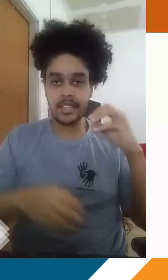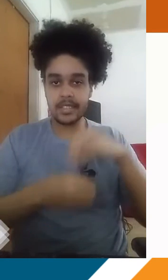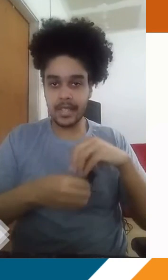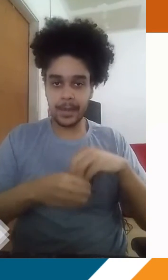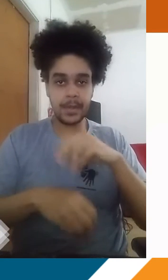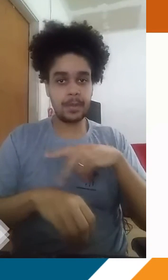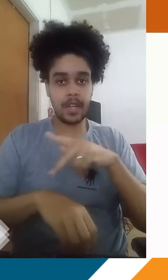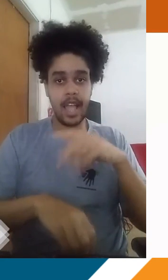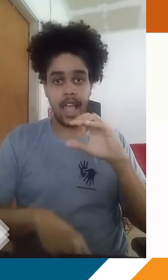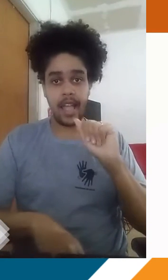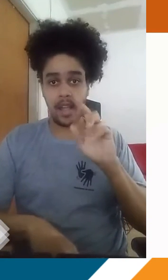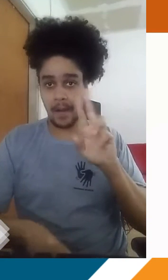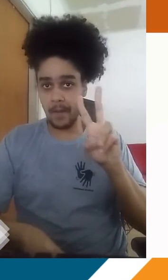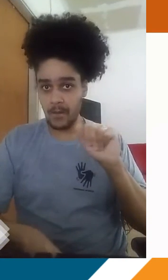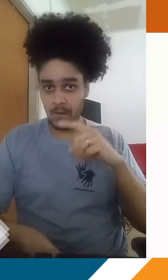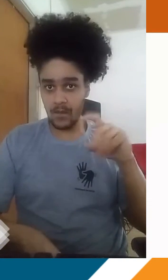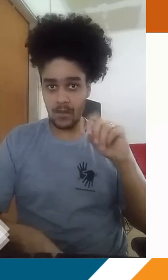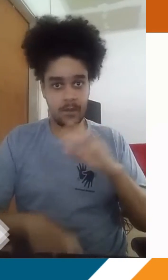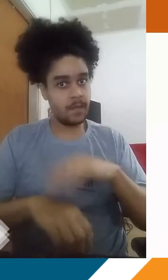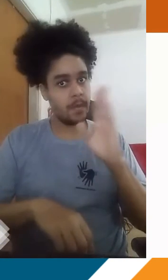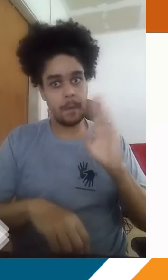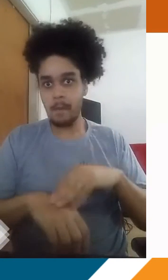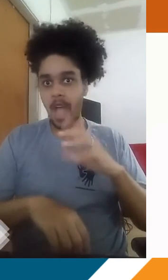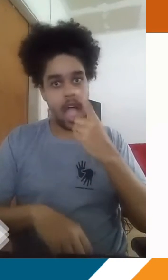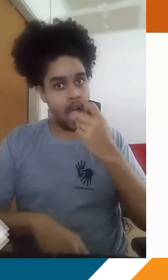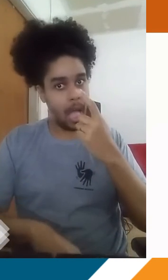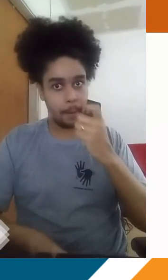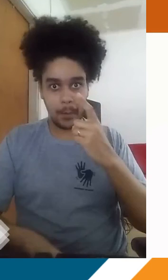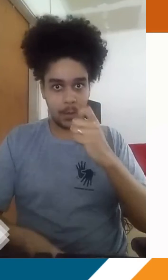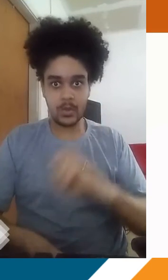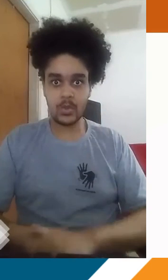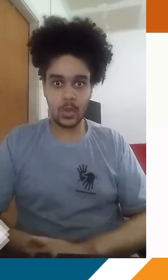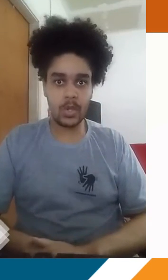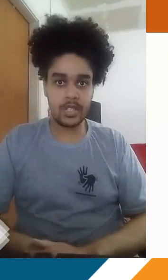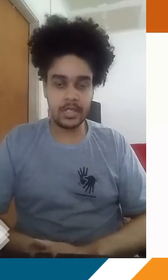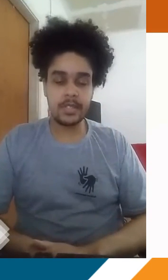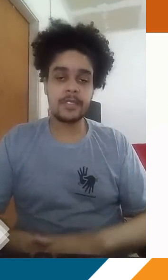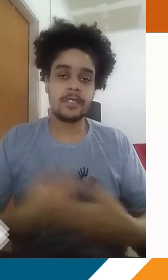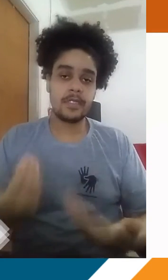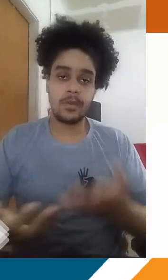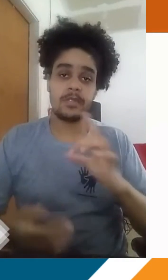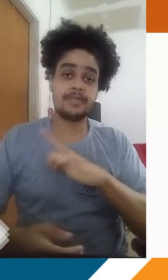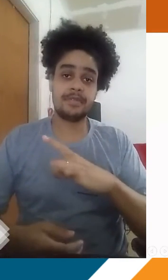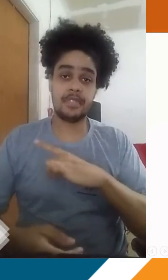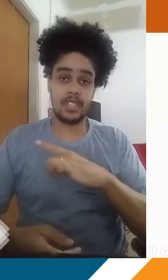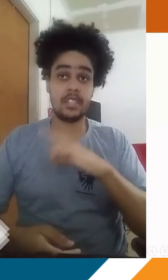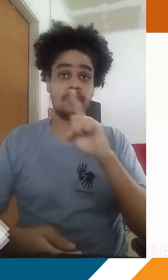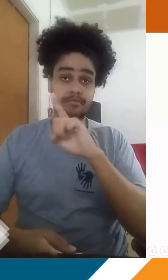país. Só que o carvão mineral é aí uma das fontes energéticas mais poluidoras de todas, né? Então, a gente tem aí esse